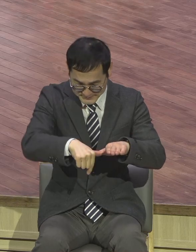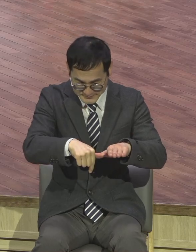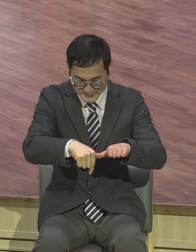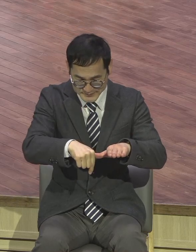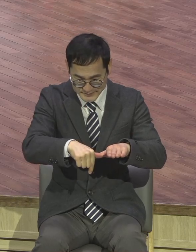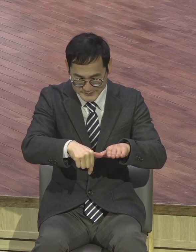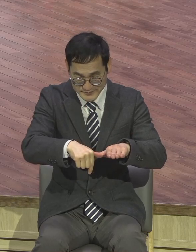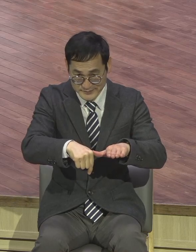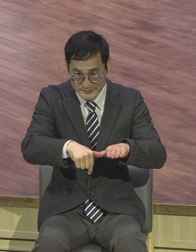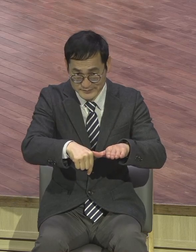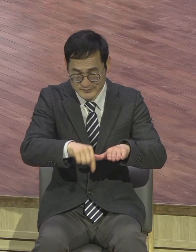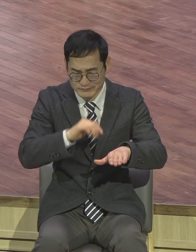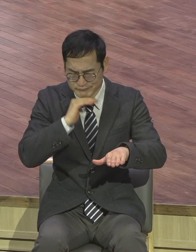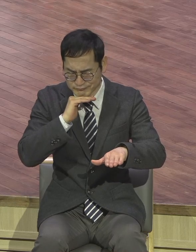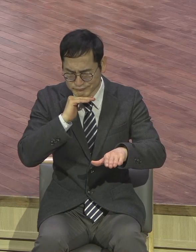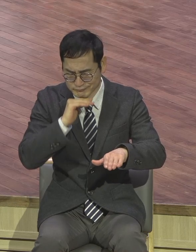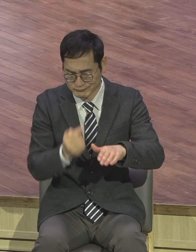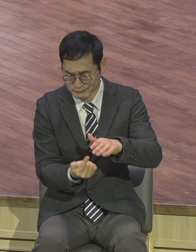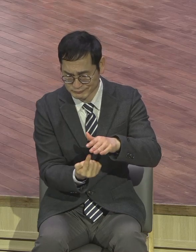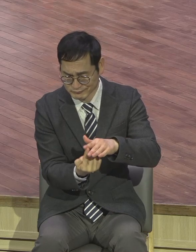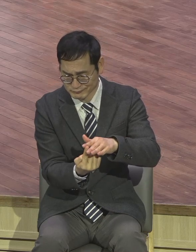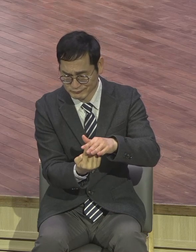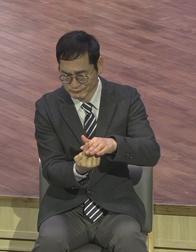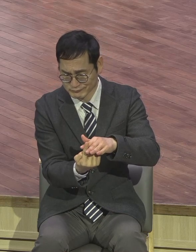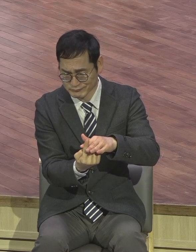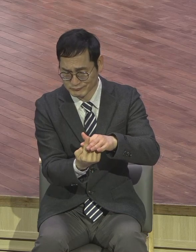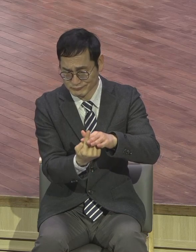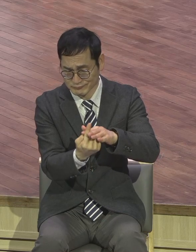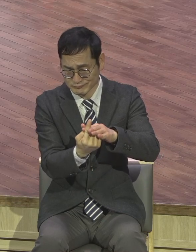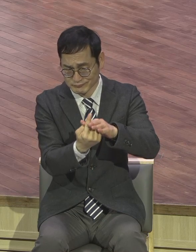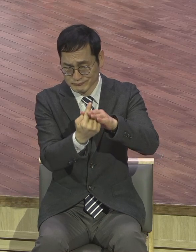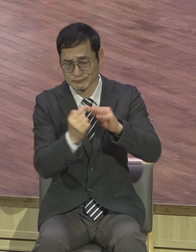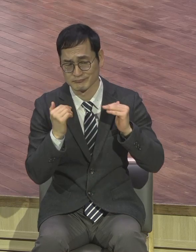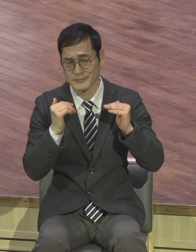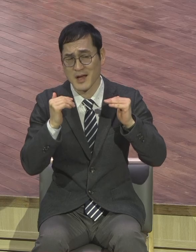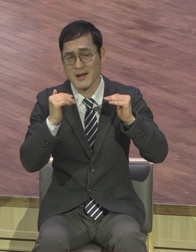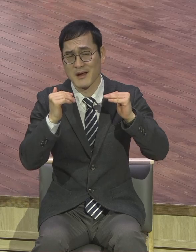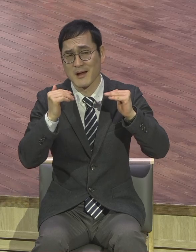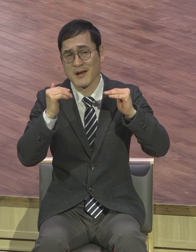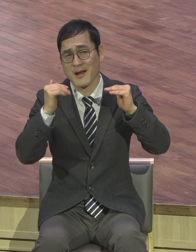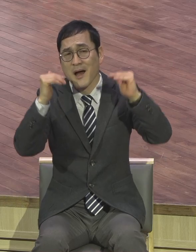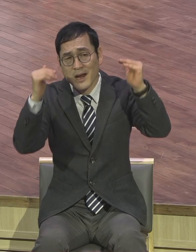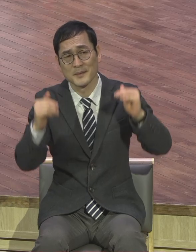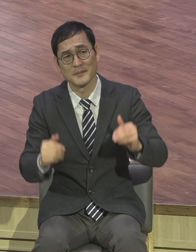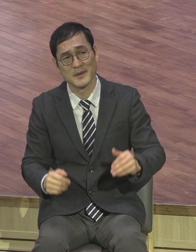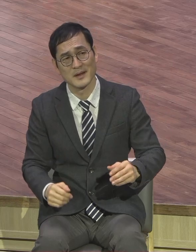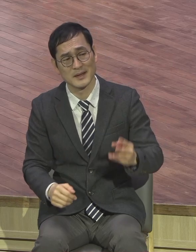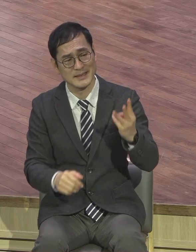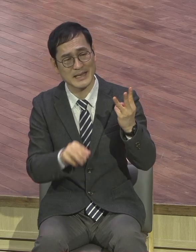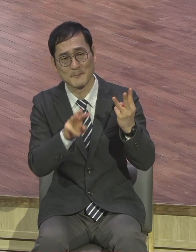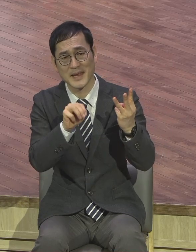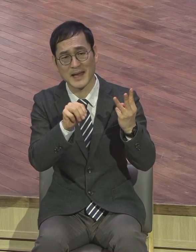4m예요. 평균 3m, 4m로 자라 마치 나무처럼 무승하게 된다.